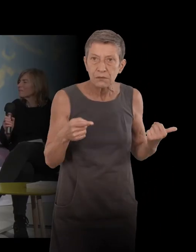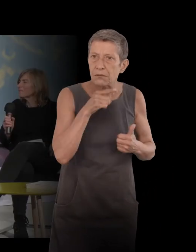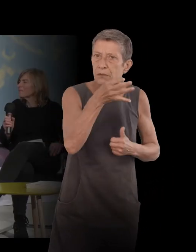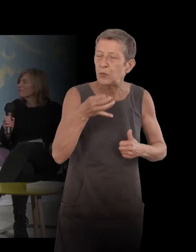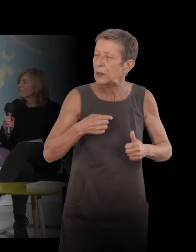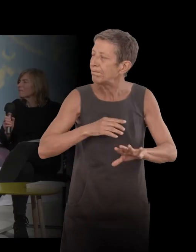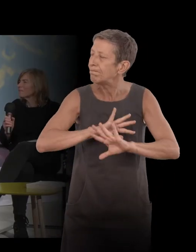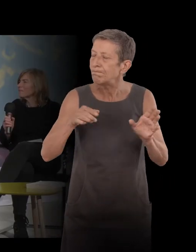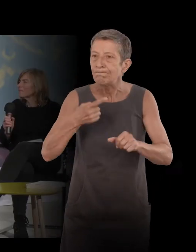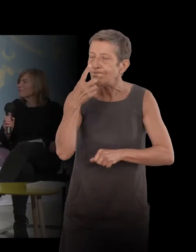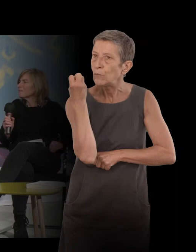the beginning of a book.